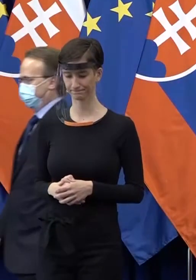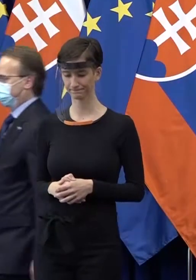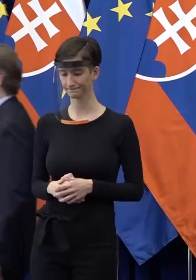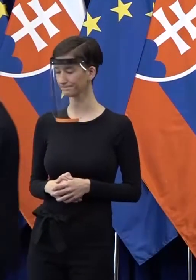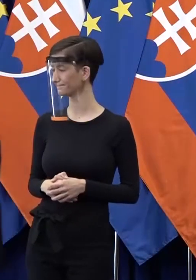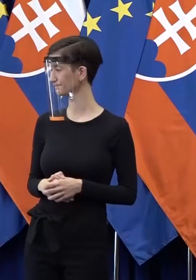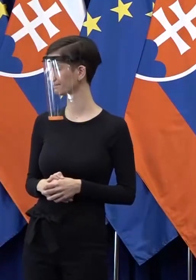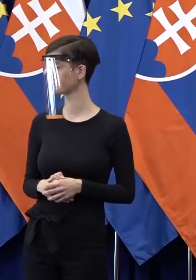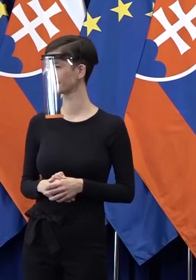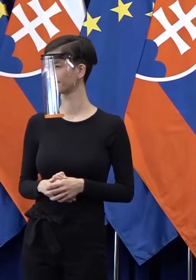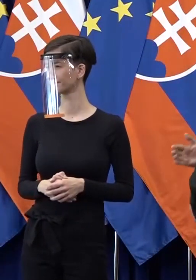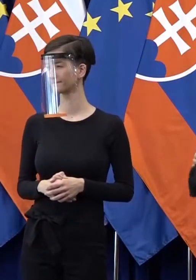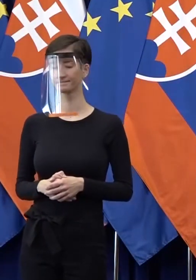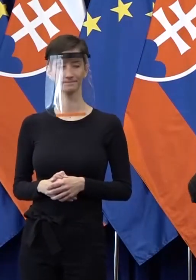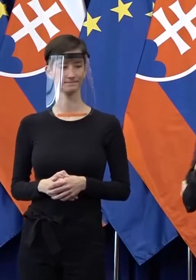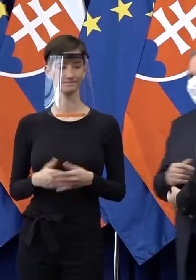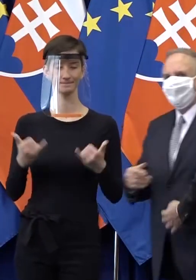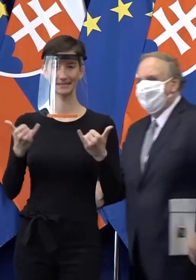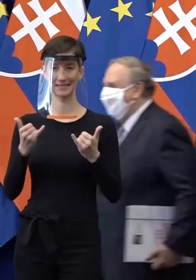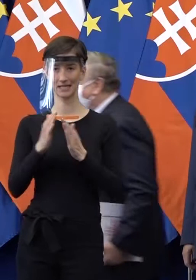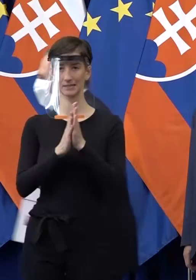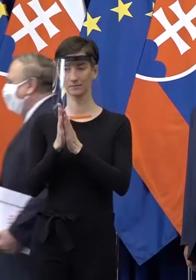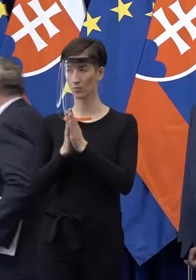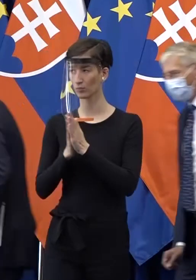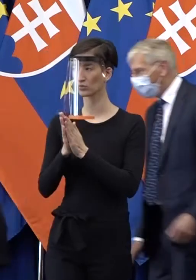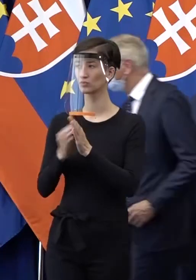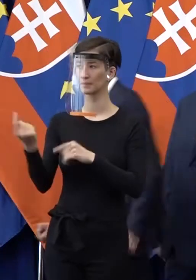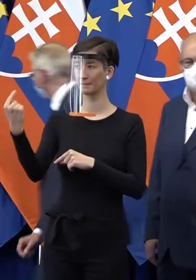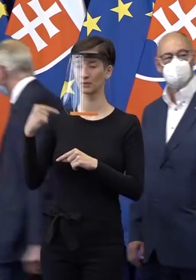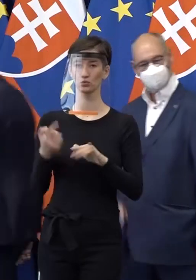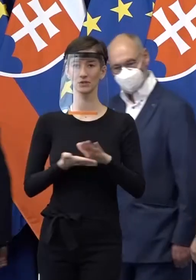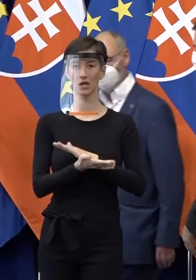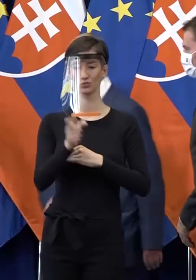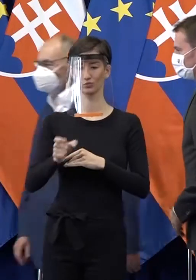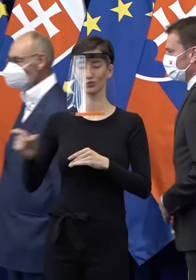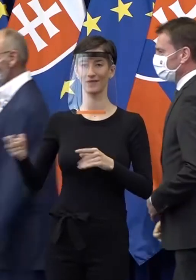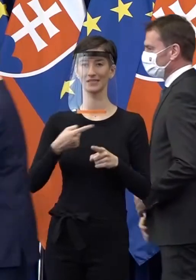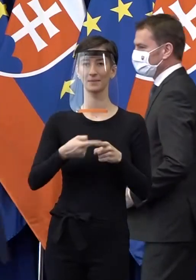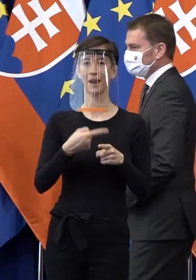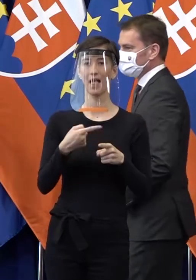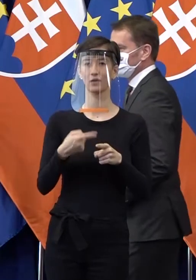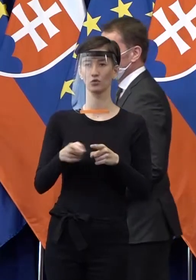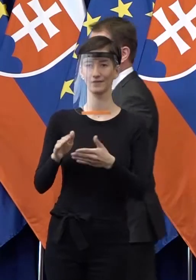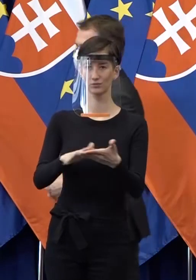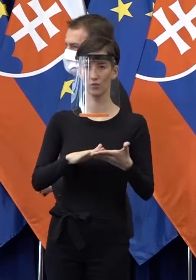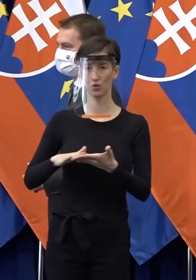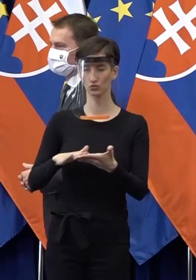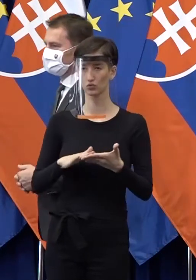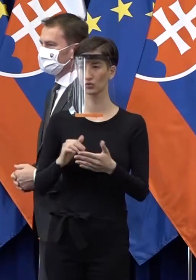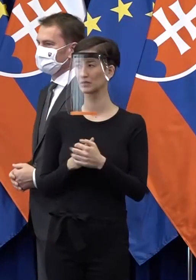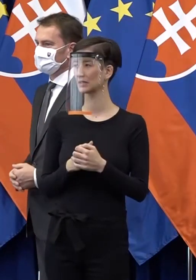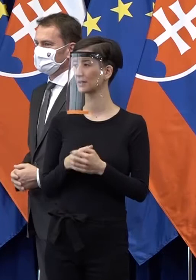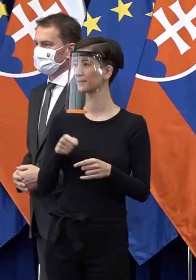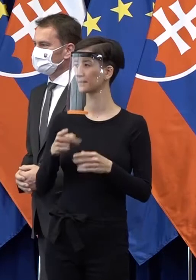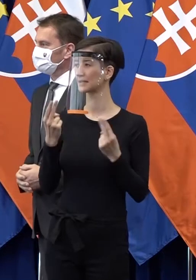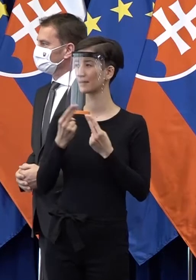Teraz by som poprosila, aby sa vymenili a prišli na pódium zástupcovia leasingových spoločností a s nami by tu mal aj ostať pán